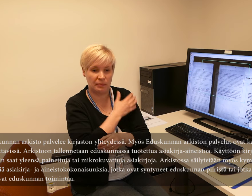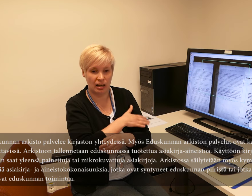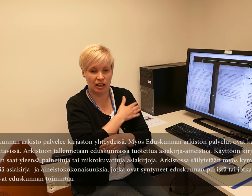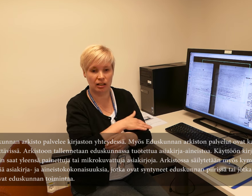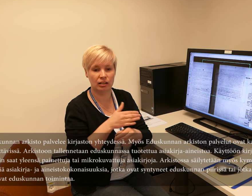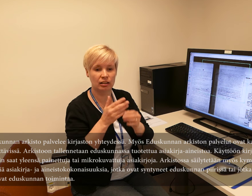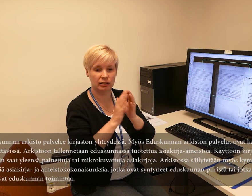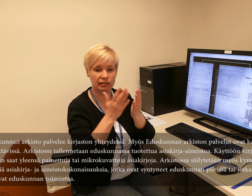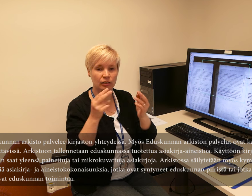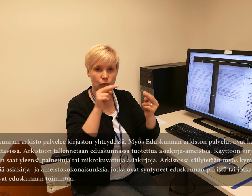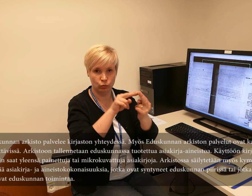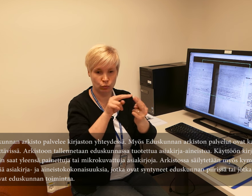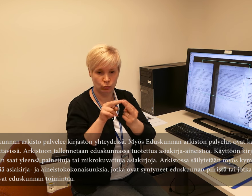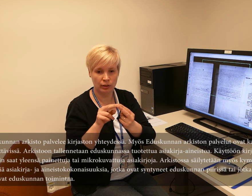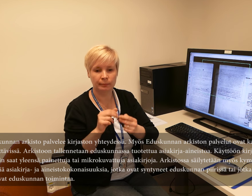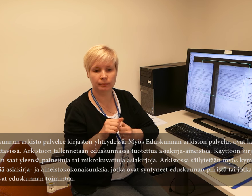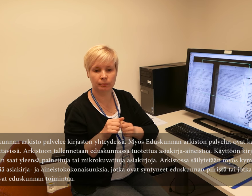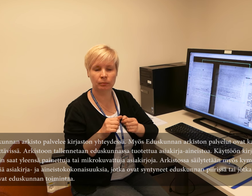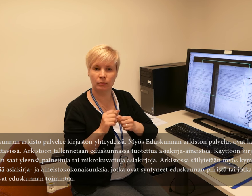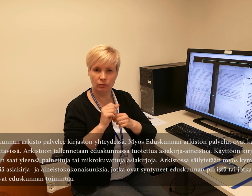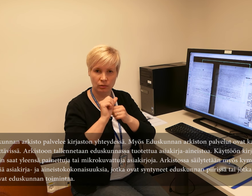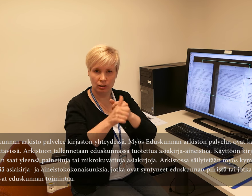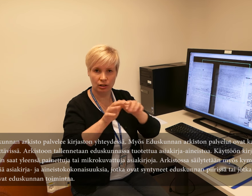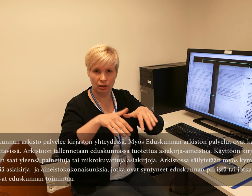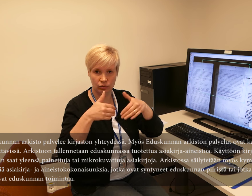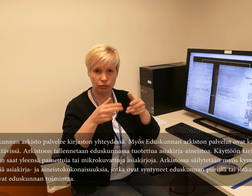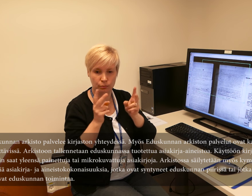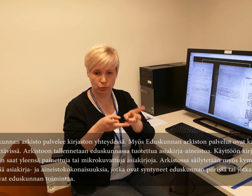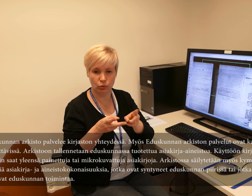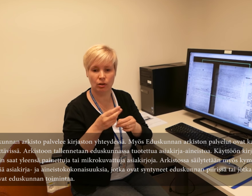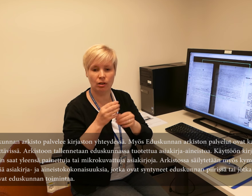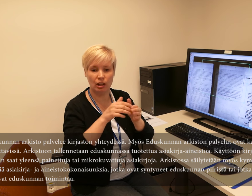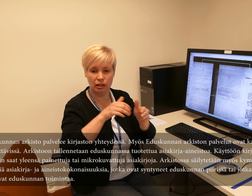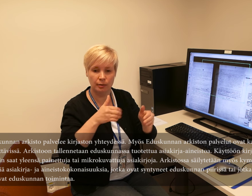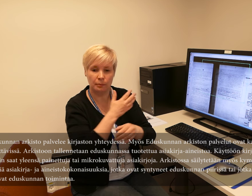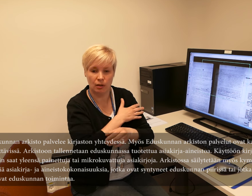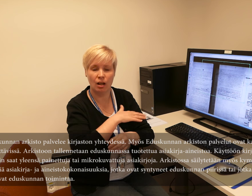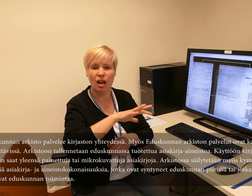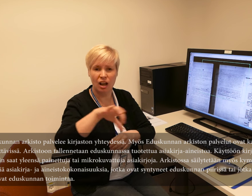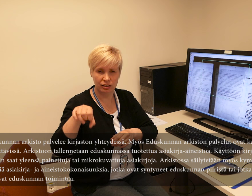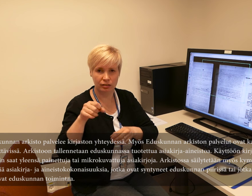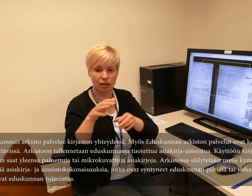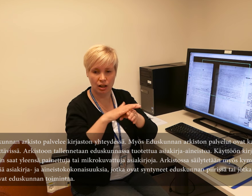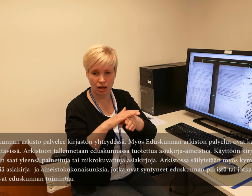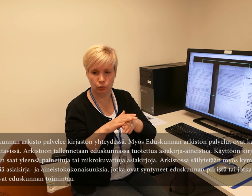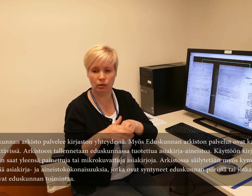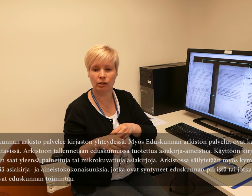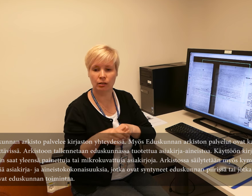Eduskunnan arkisto palvelee kirjaston yhteydessä. Myös eduskunnan arkiston palvelut ovat kaikkien